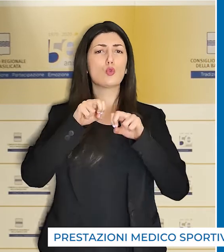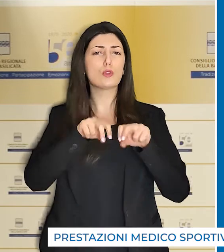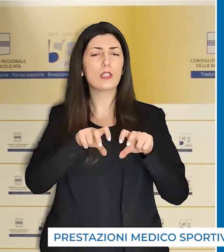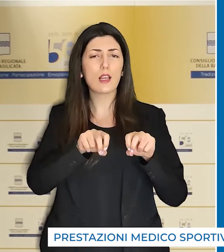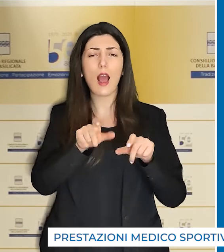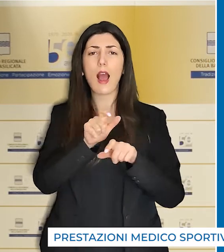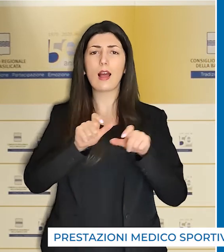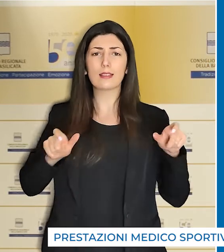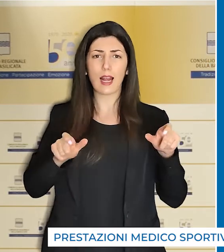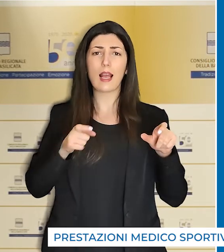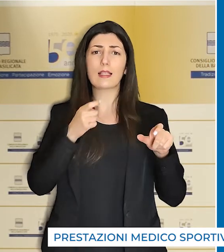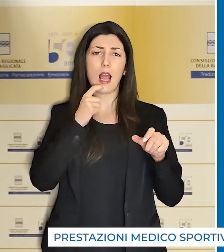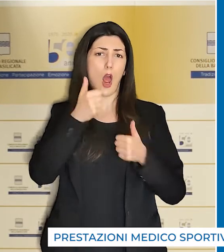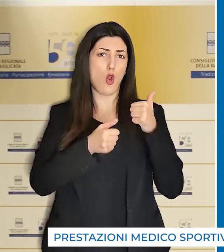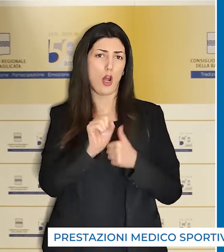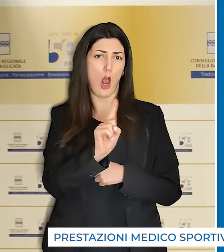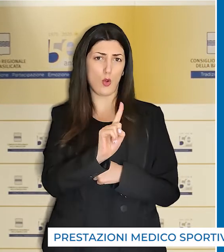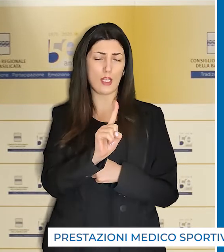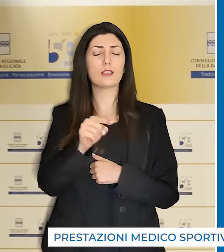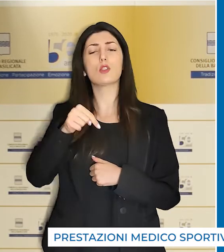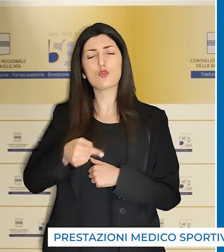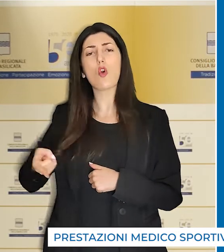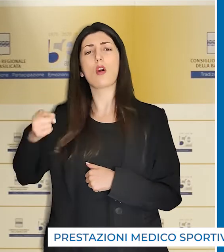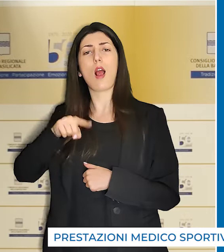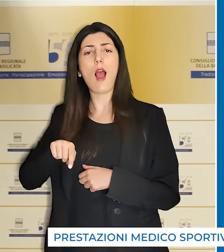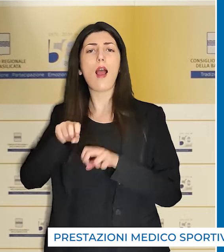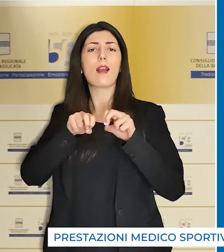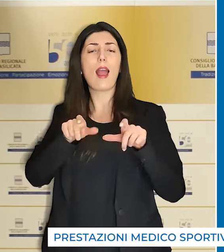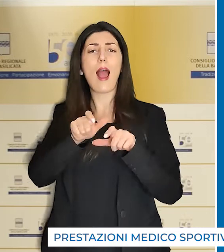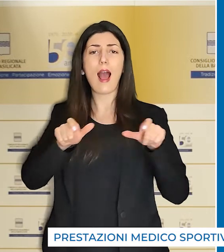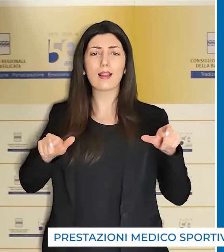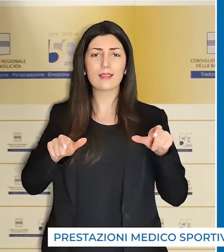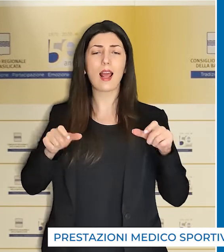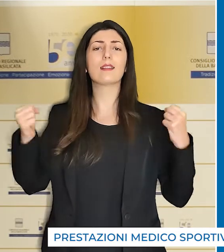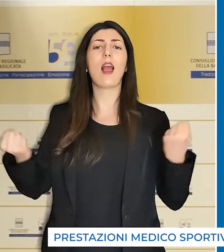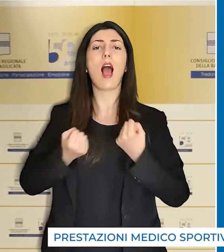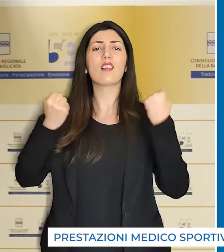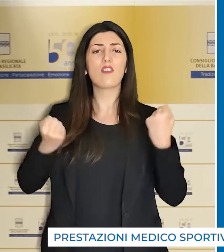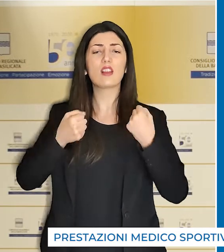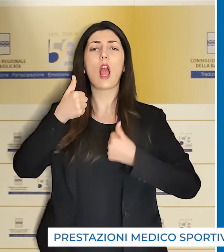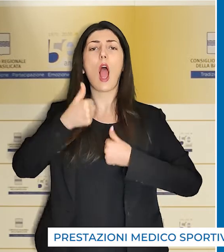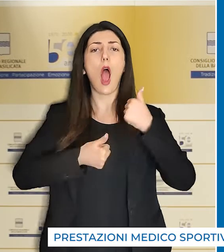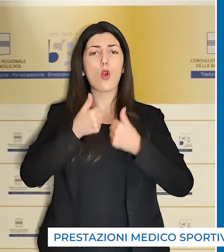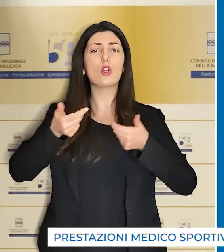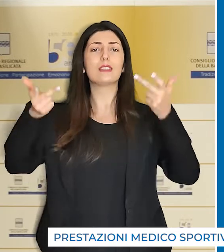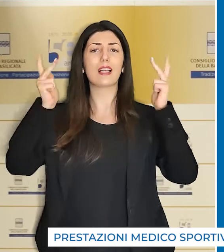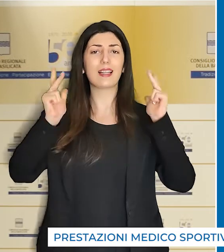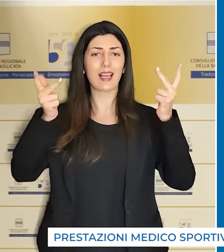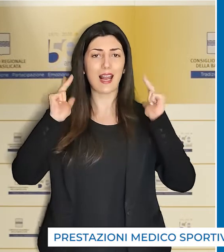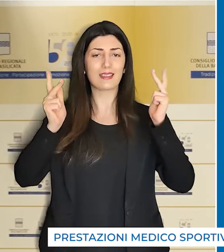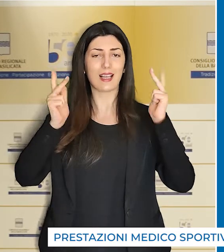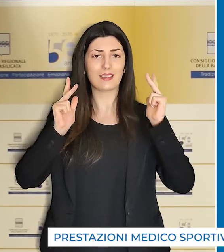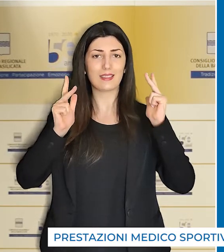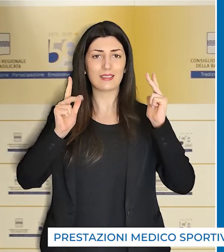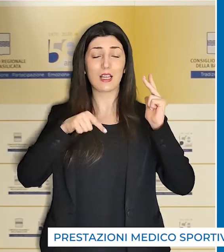attività non agonistiche ed ora per gli atleti che svolgono attività agonistica dilettantistica